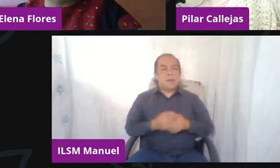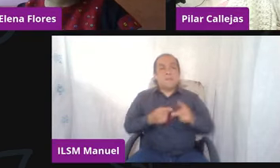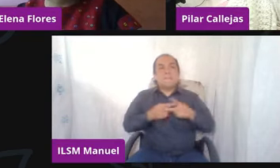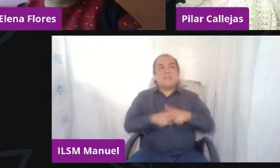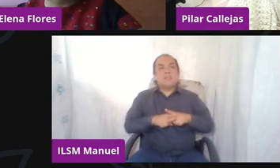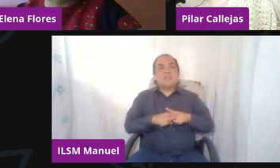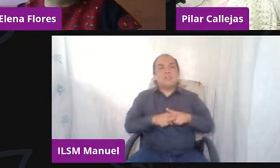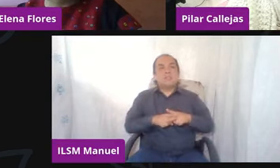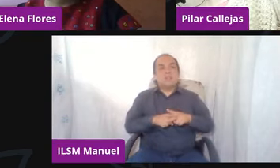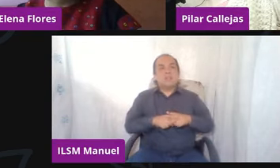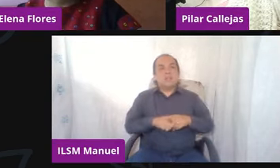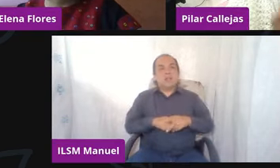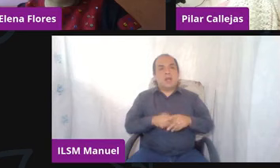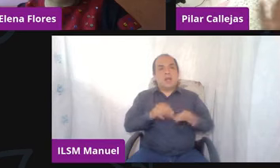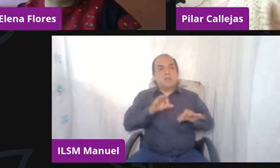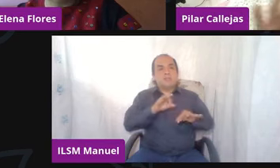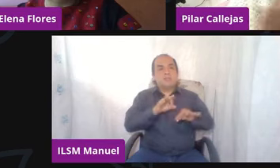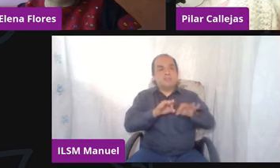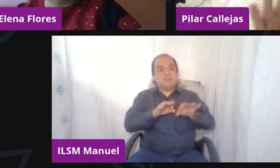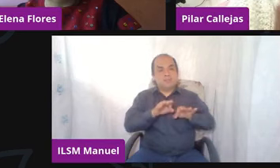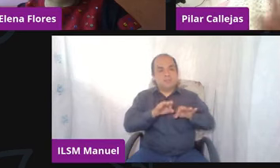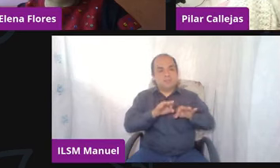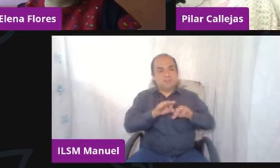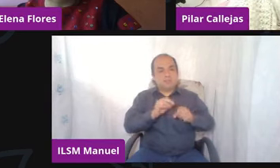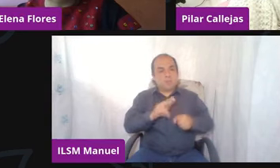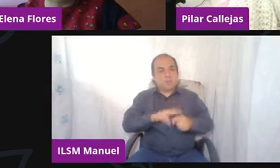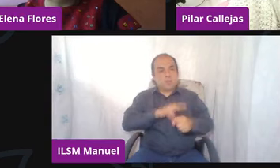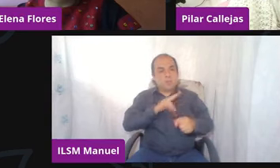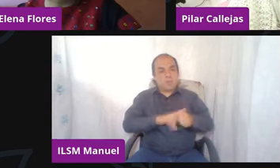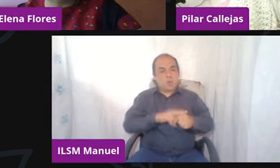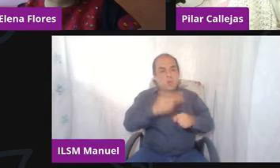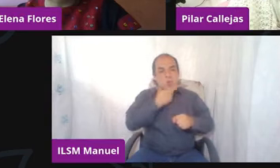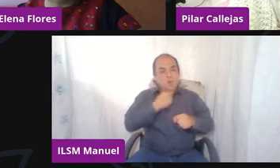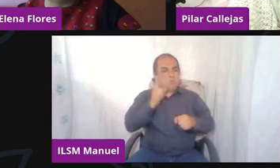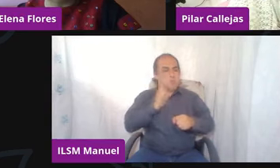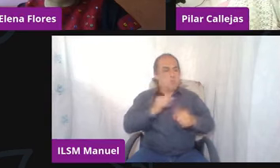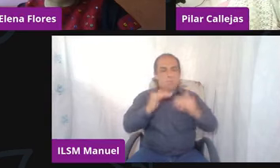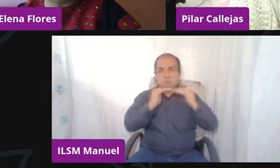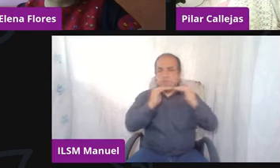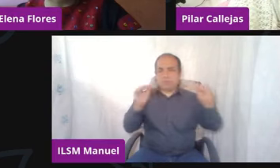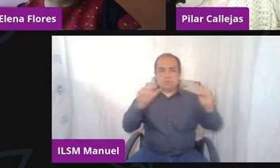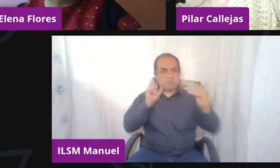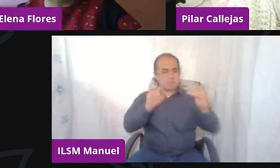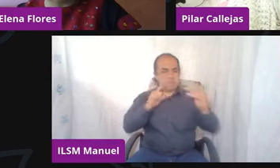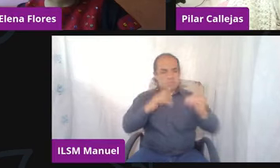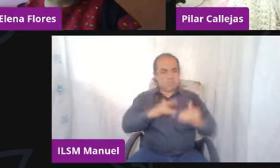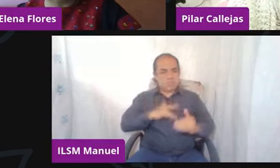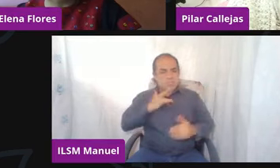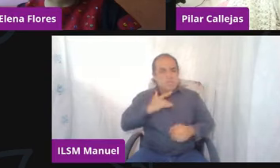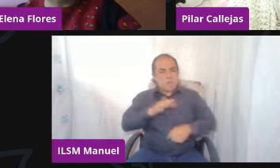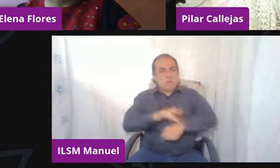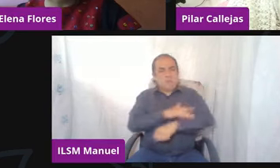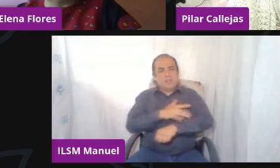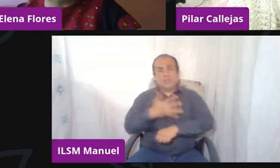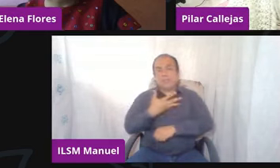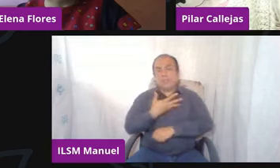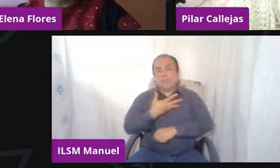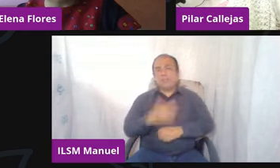normalizar que podemos verbalizar hombre o mujer es lo mismo todos tenemos la misma respuesta emocional entonces